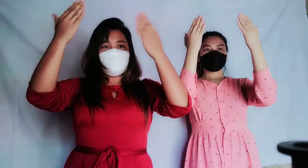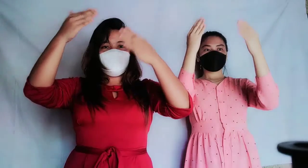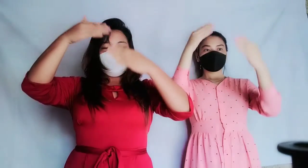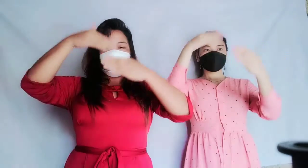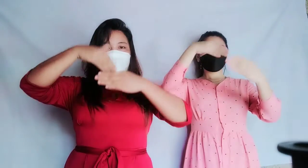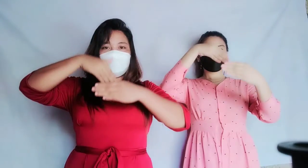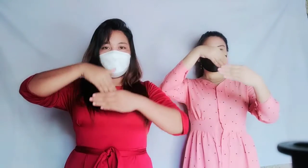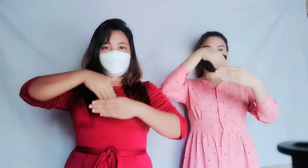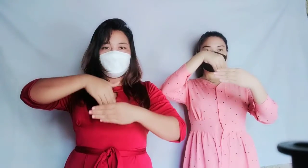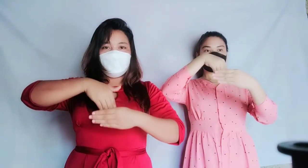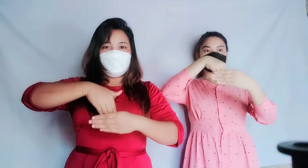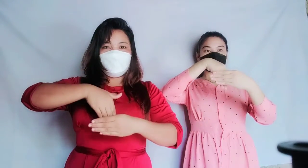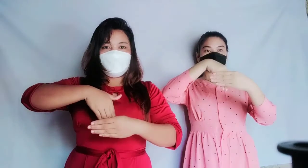sa iyong mula.